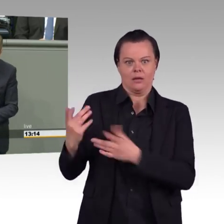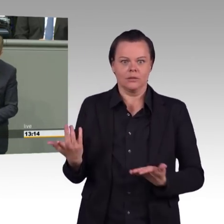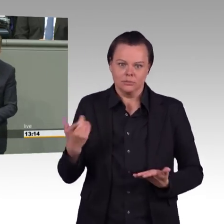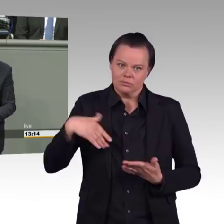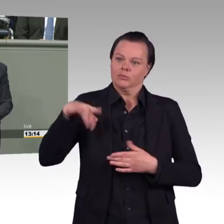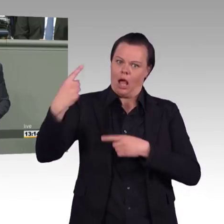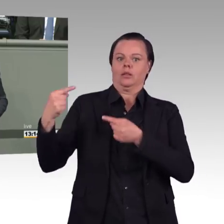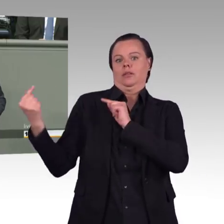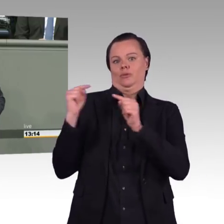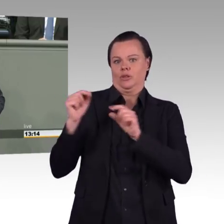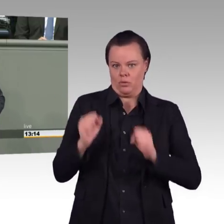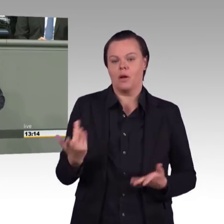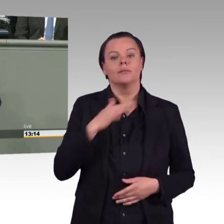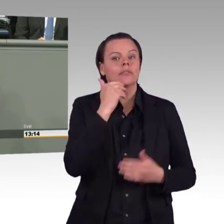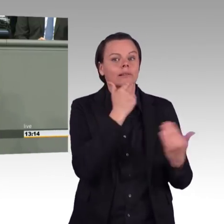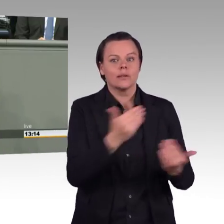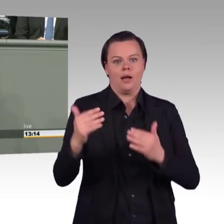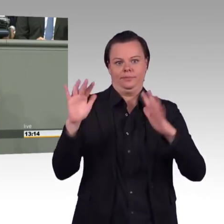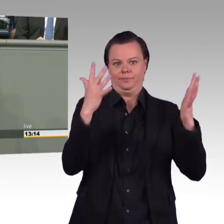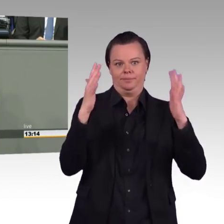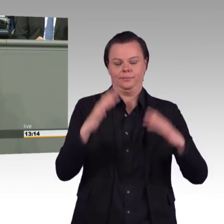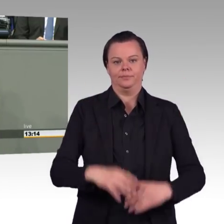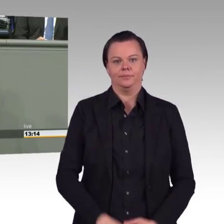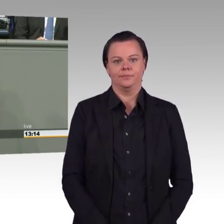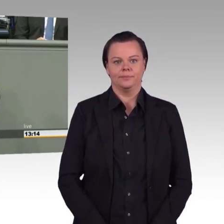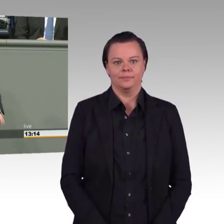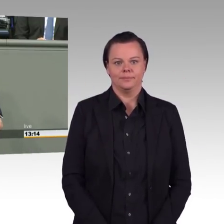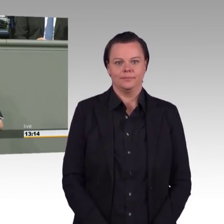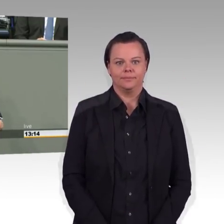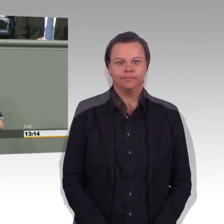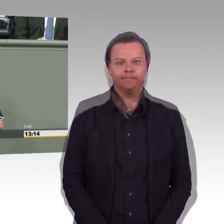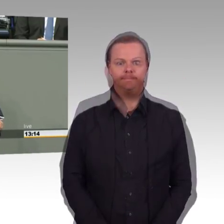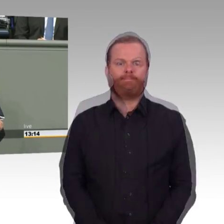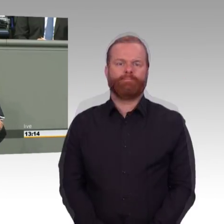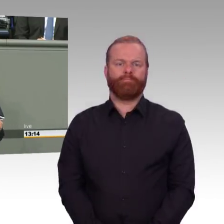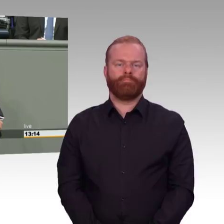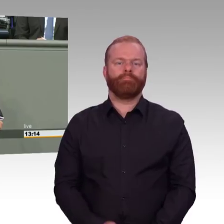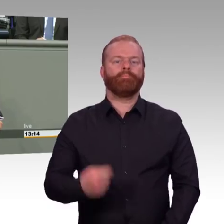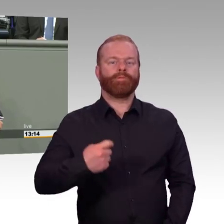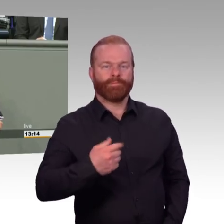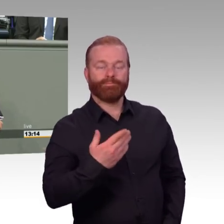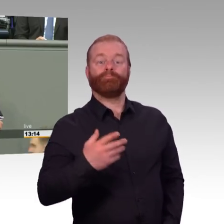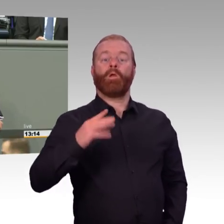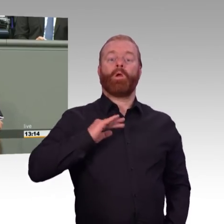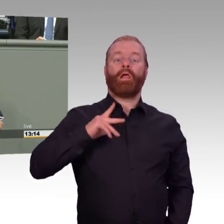Jahres. Um das Rätsel für Sie zu lösen, 105 Gigawatt an elektrischer Leistung waren im Januar an